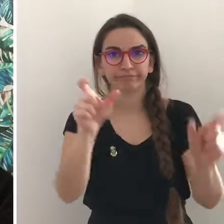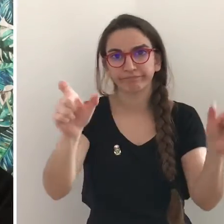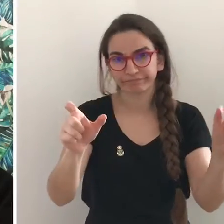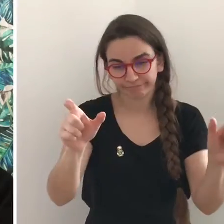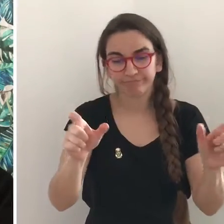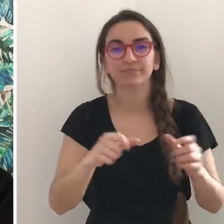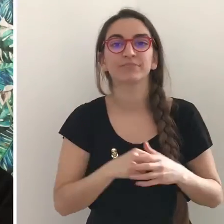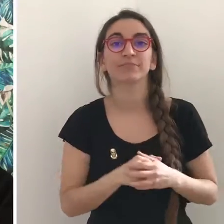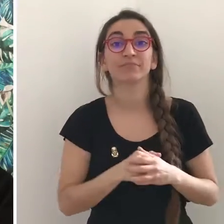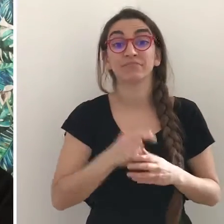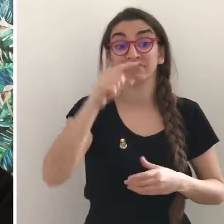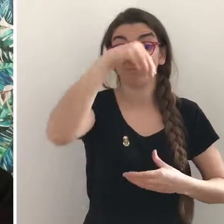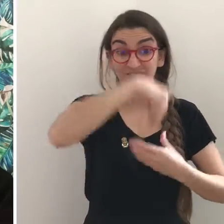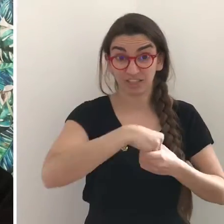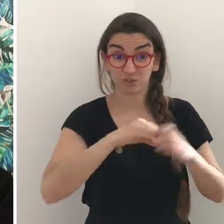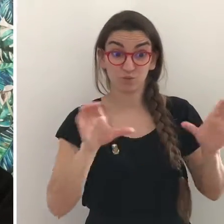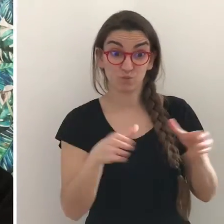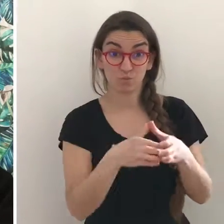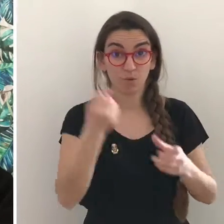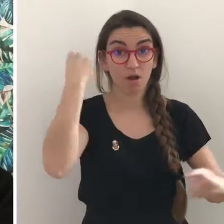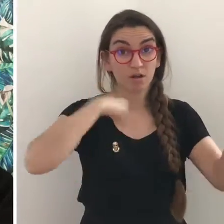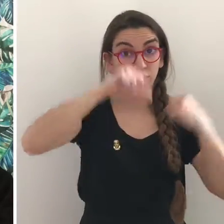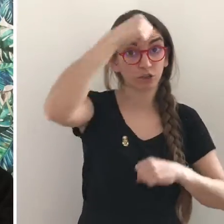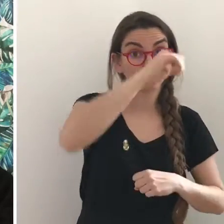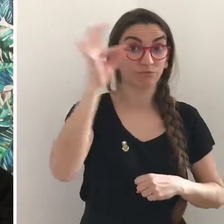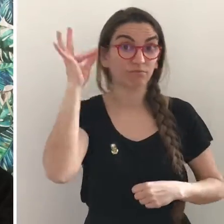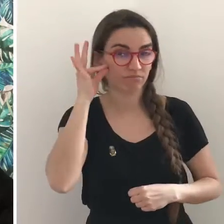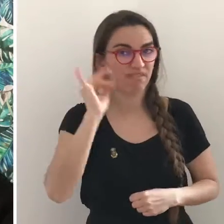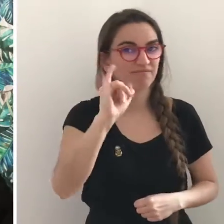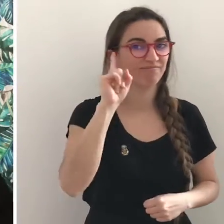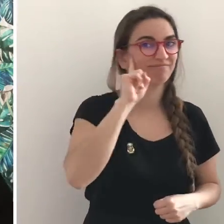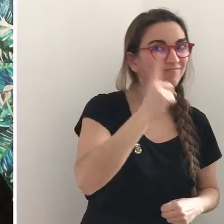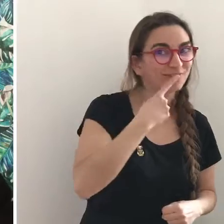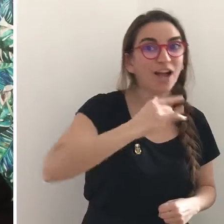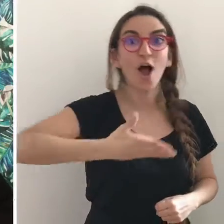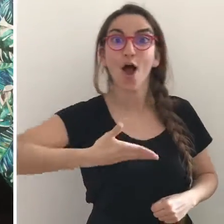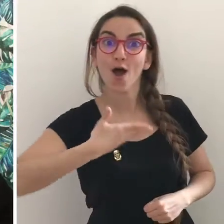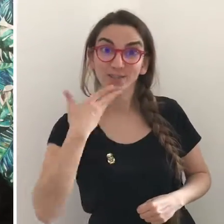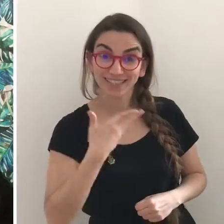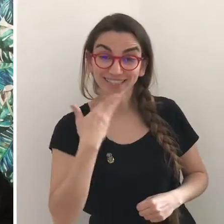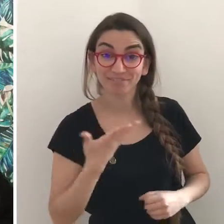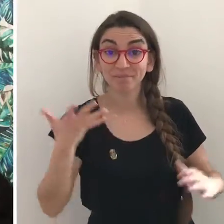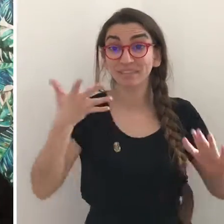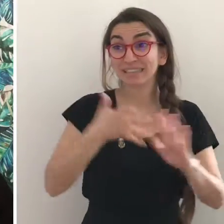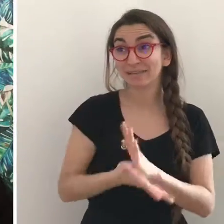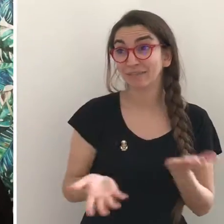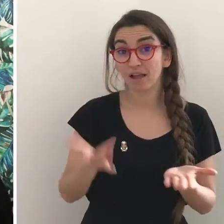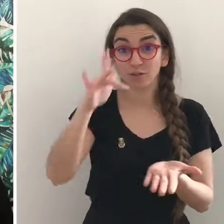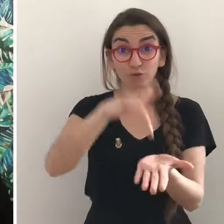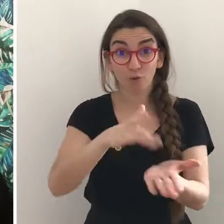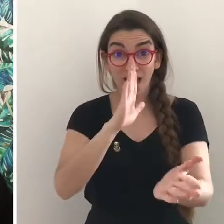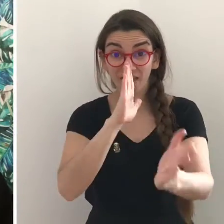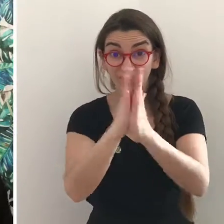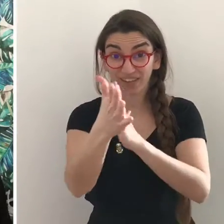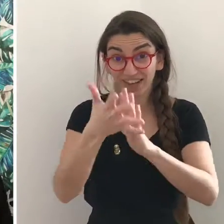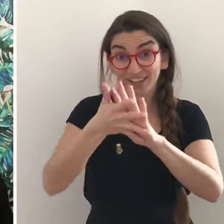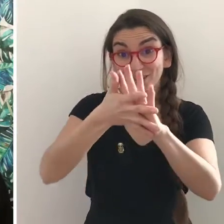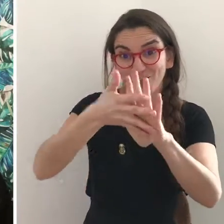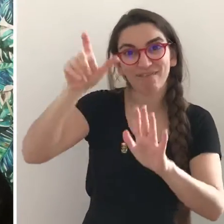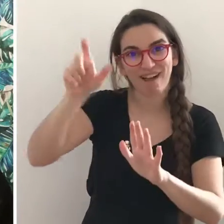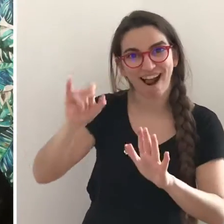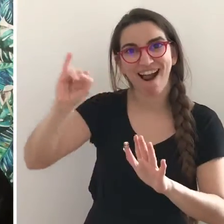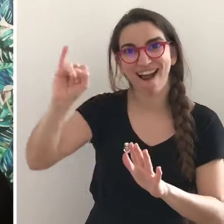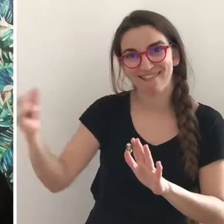actrices sordos y oyentes, por lo que este directo estará también retransmitido en lengua de signos española para que